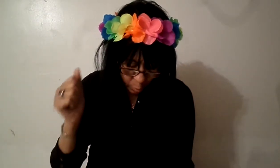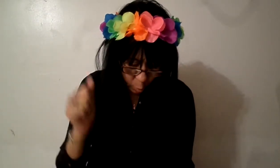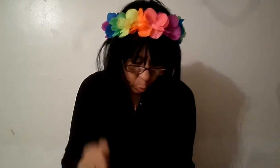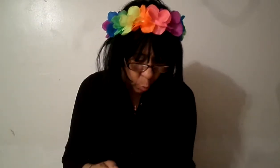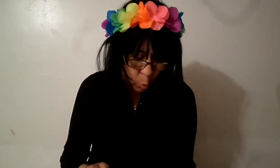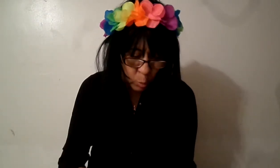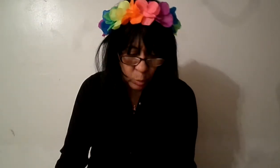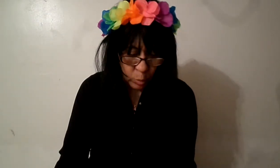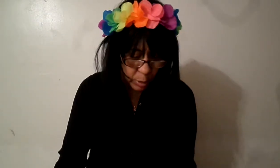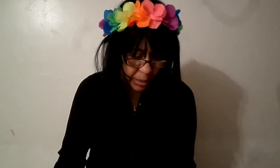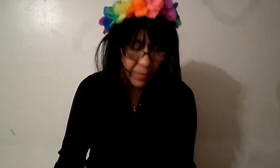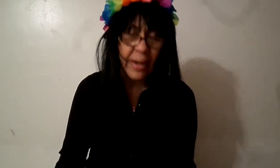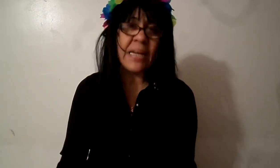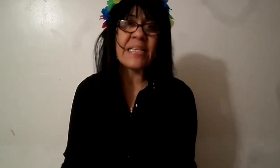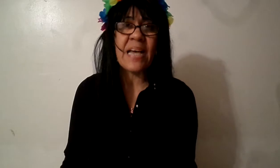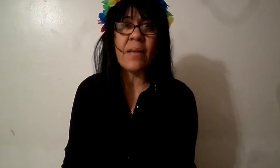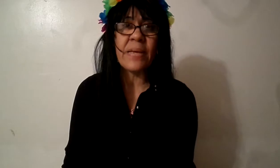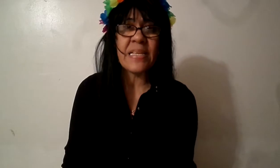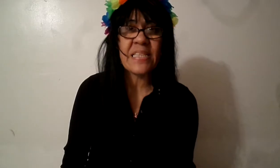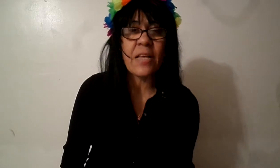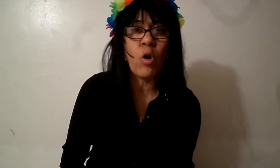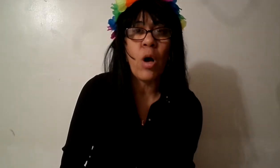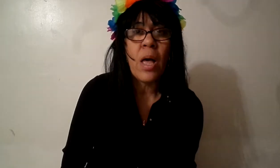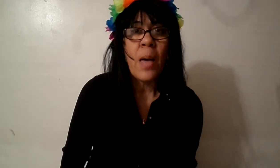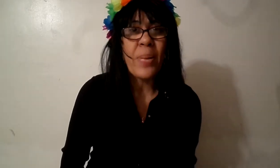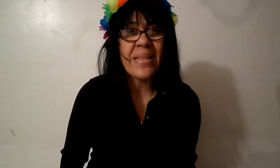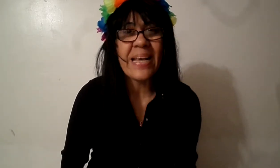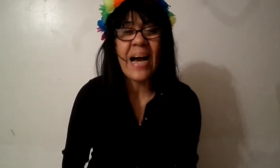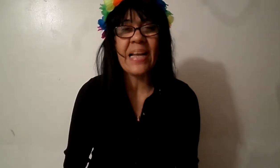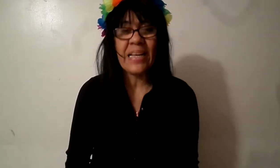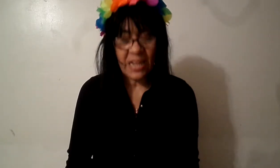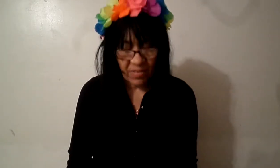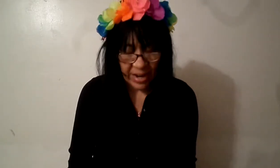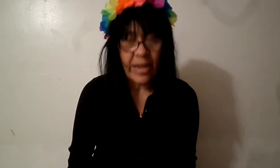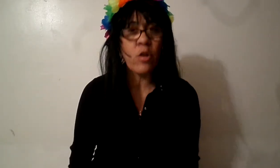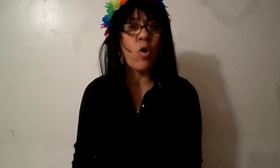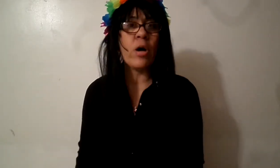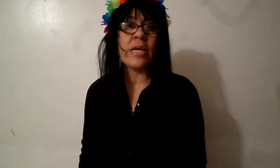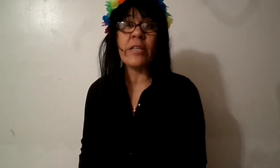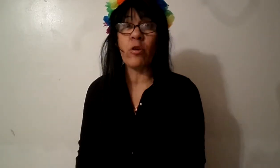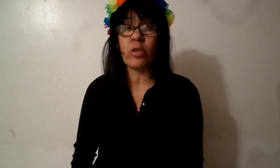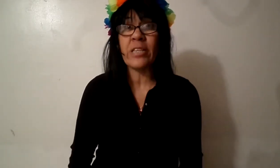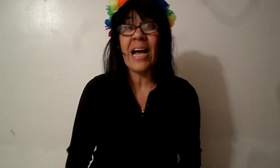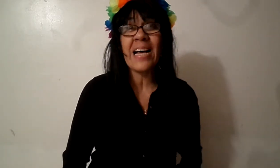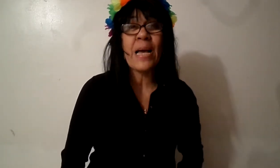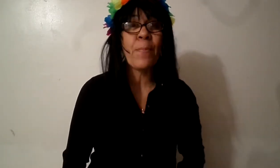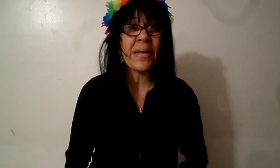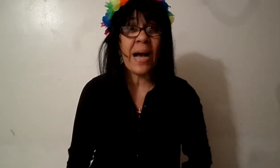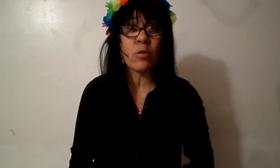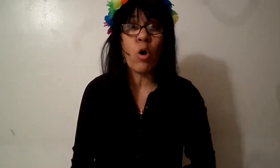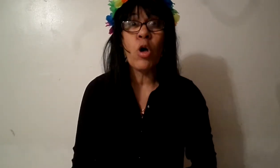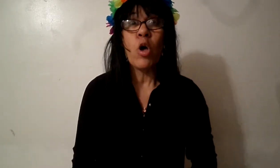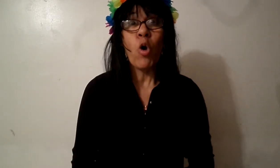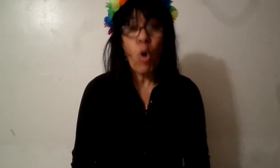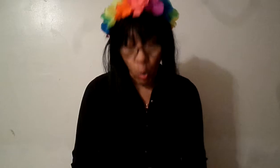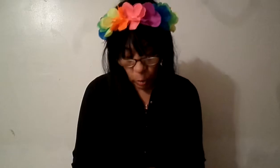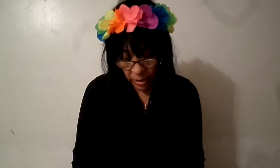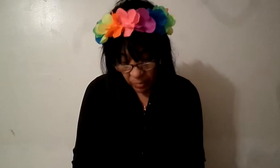un evangelizar viene siendo predicar el evangelio y te lo estoy explicando con un libro